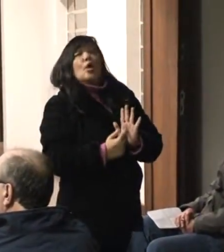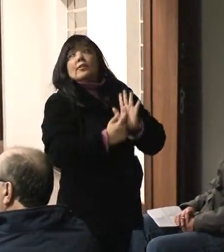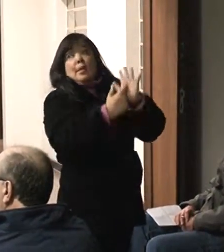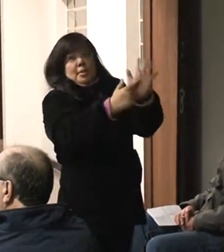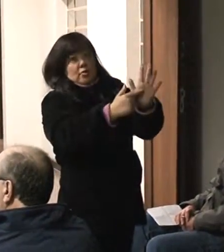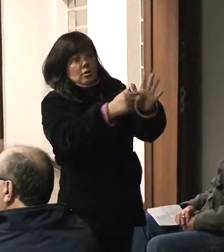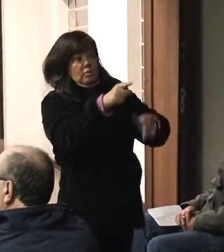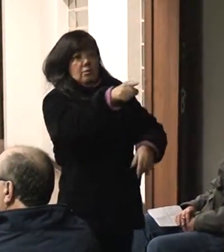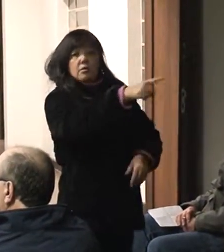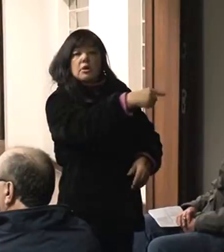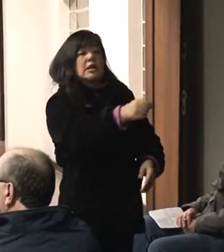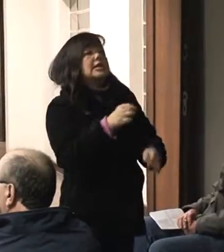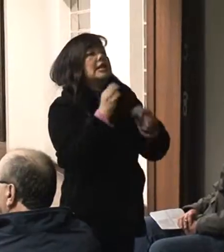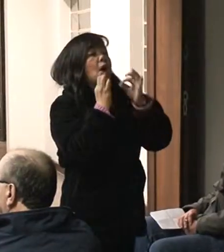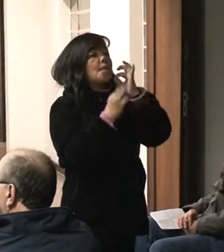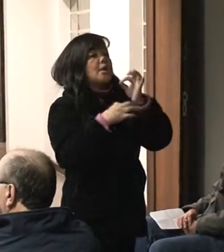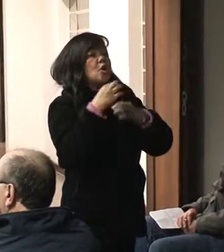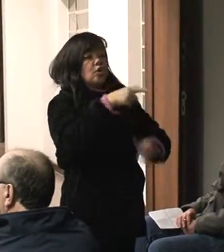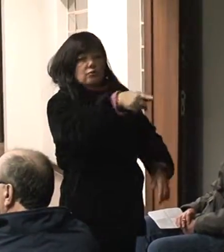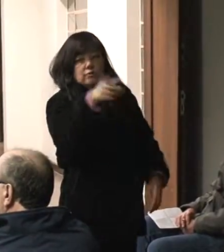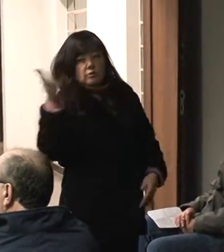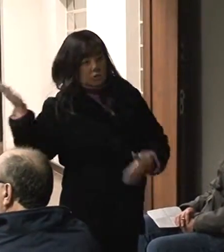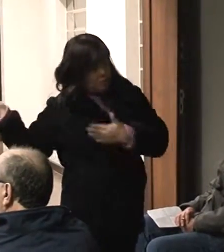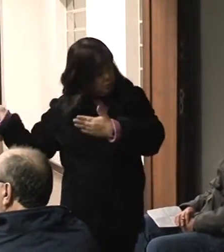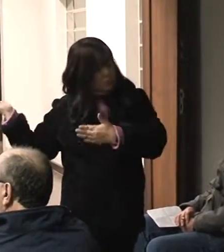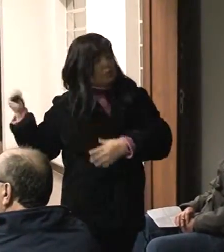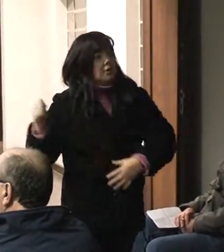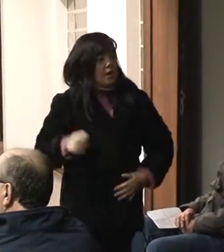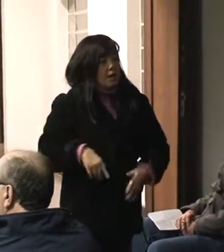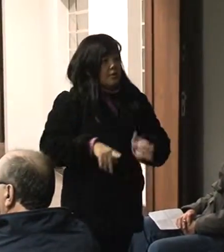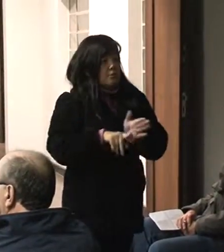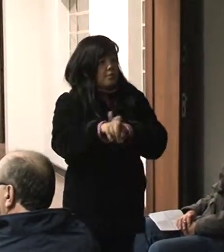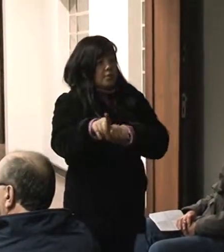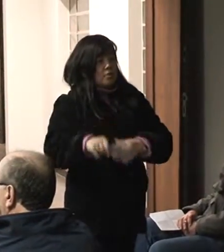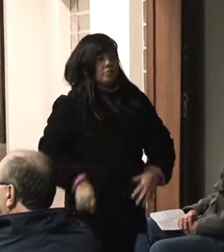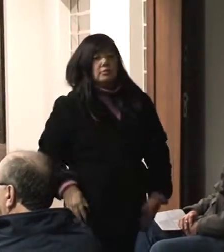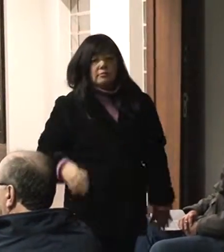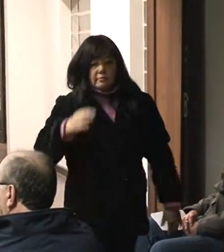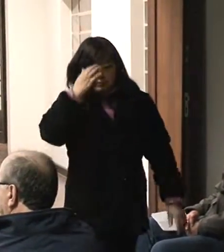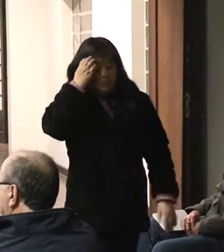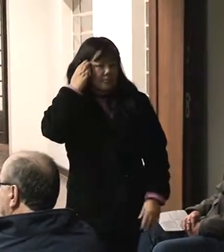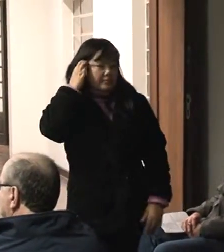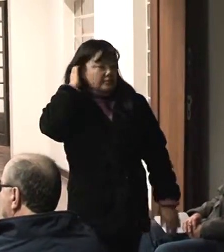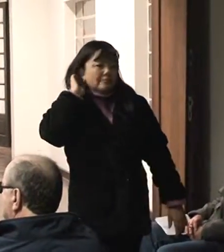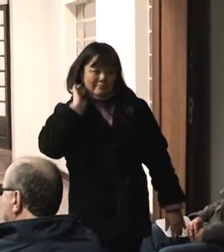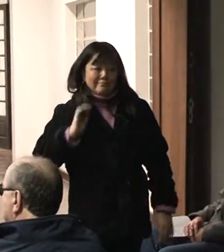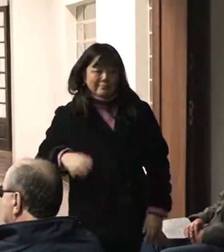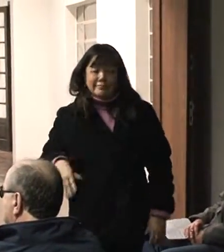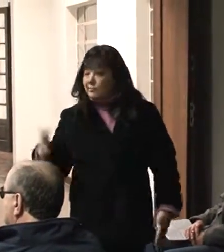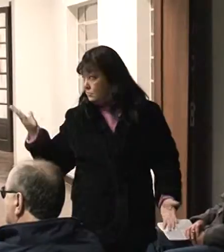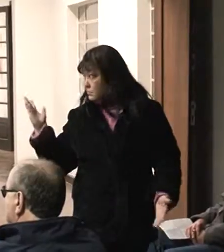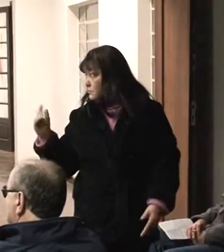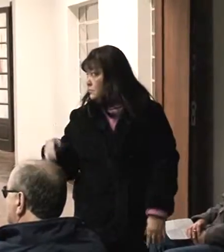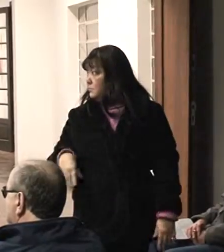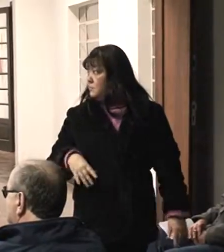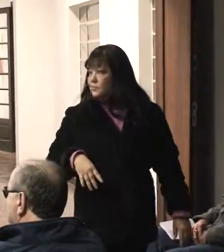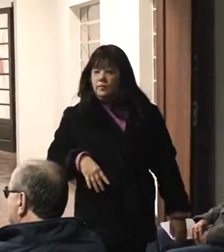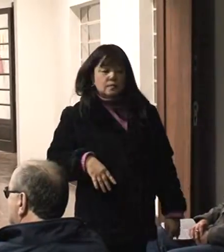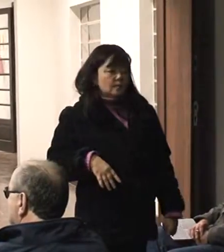esses pontos aqui genéricos, a gente abre para essas intervenções, fecha e vai para o próximo ponto. Então, quem gostaria de fazer algum